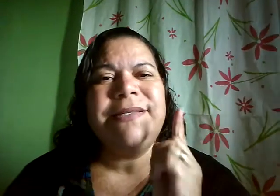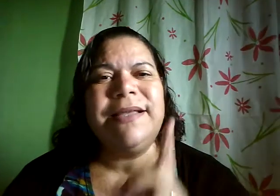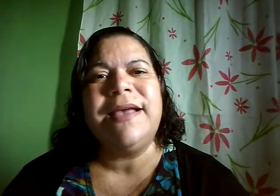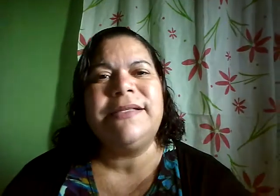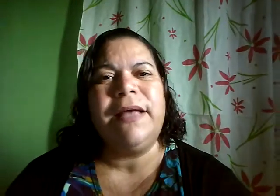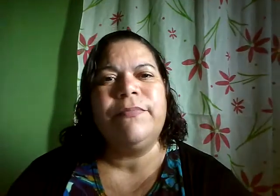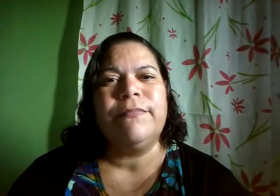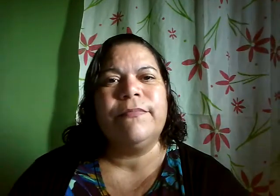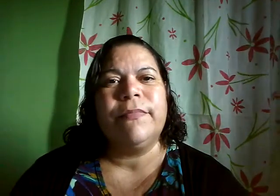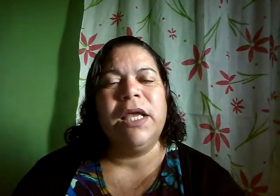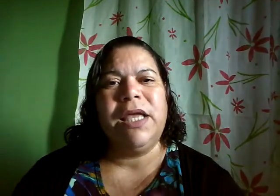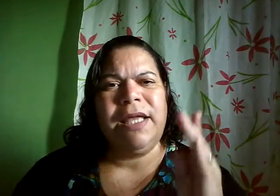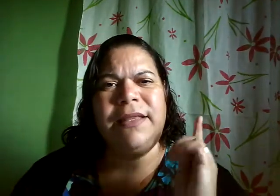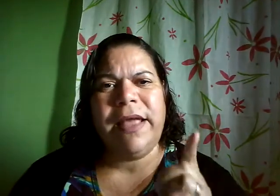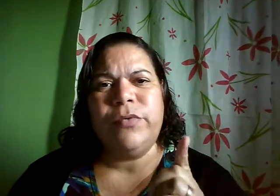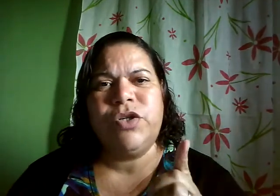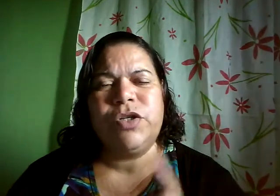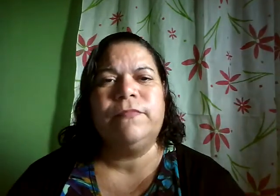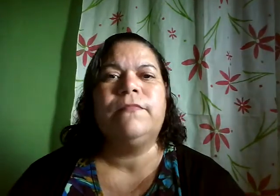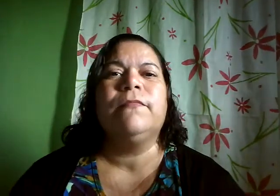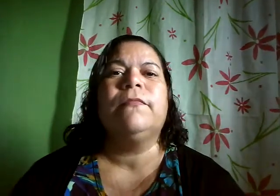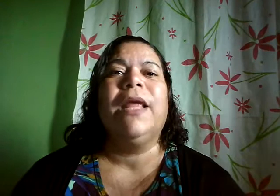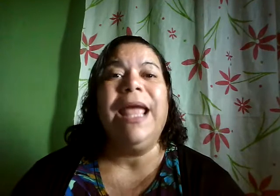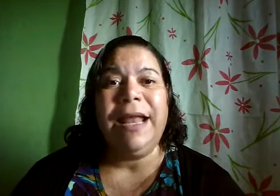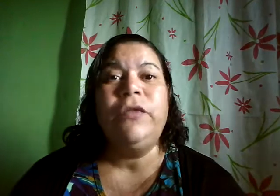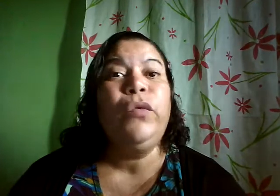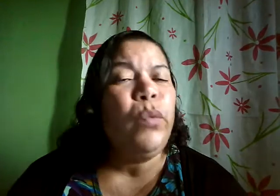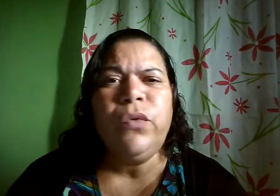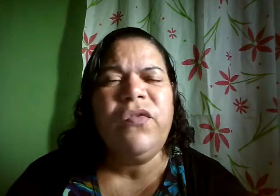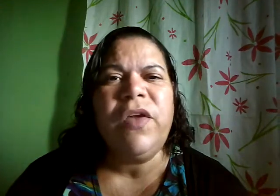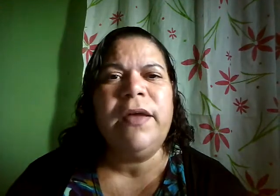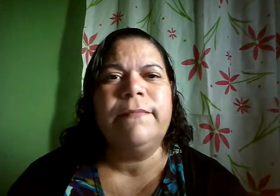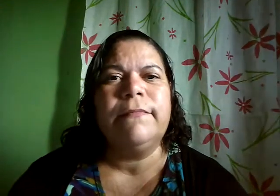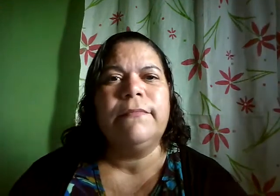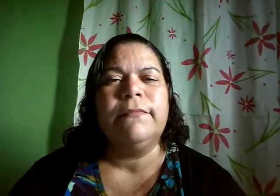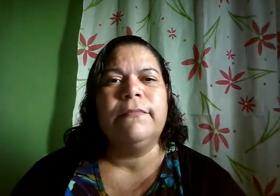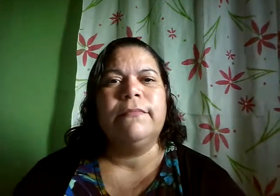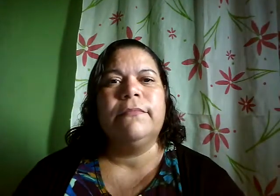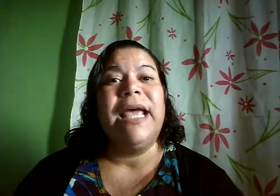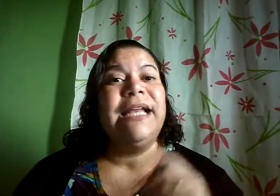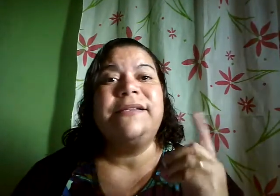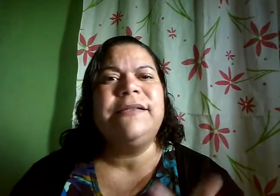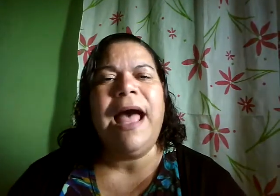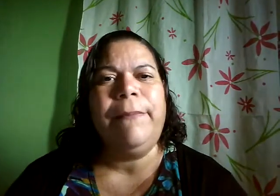esqueça que Deus ele tudo vê ele sabe